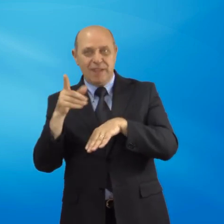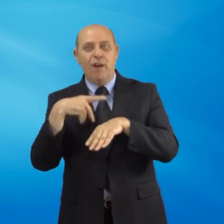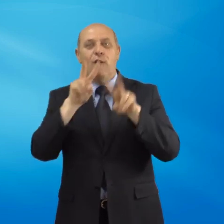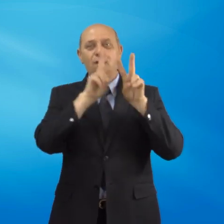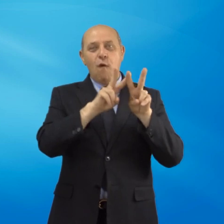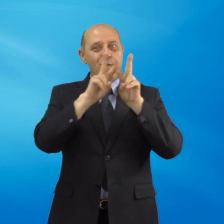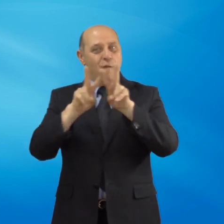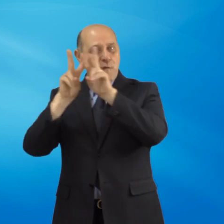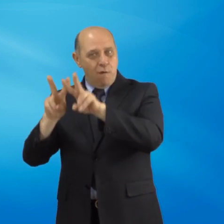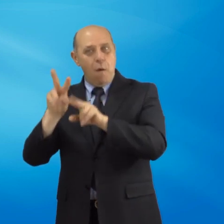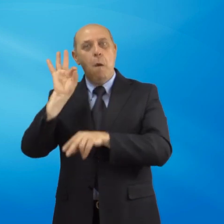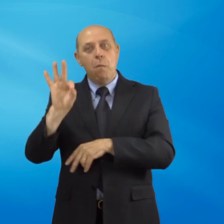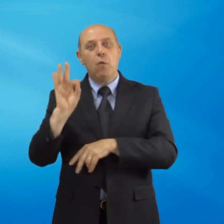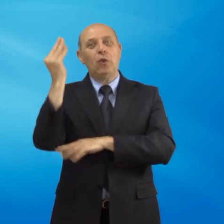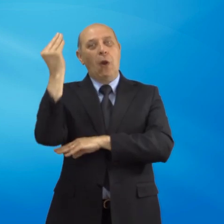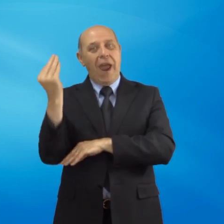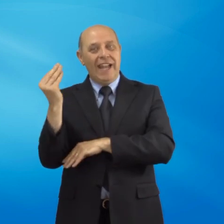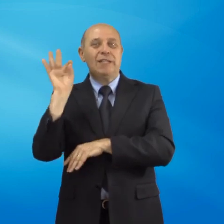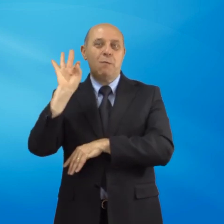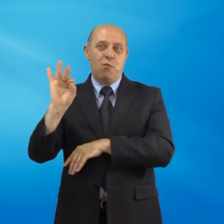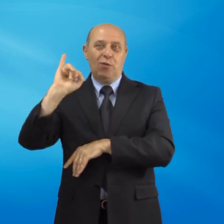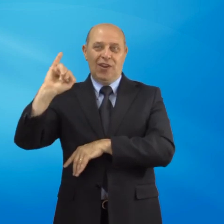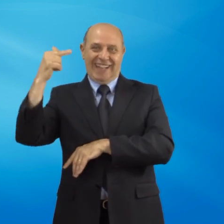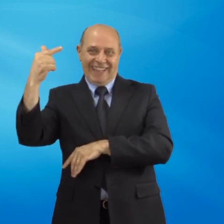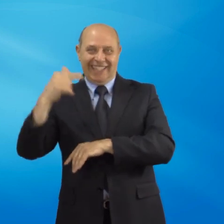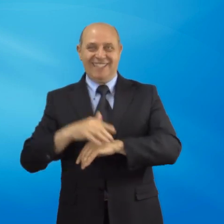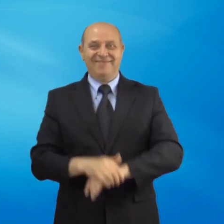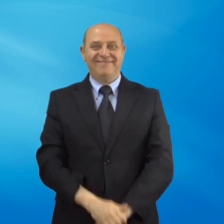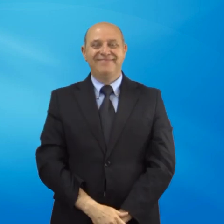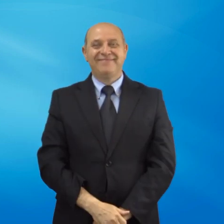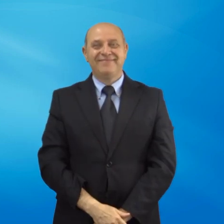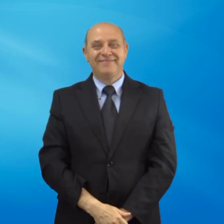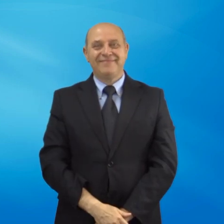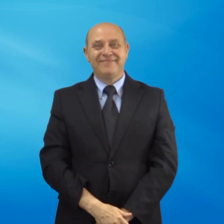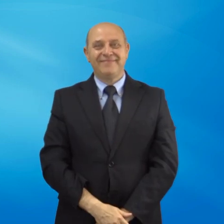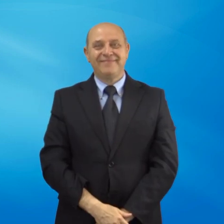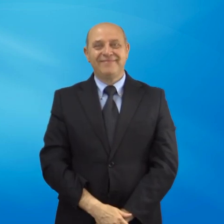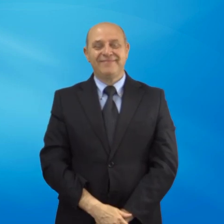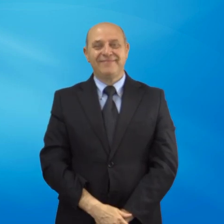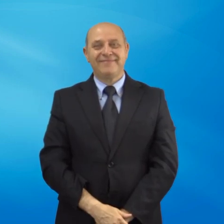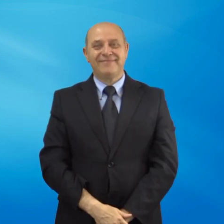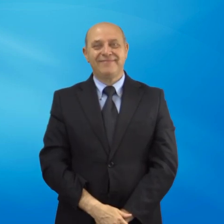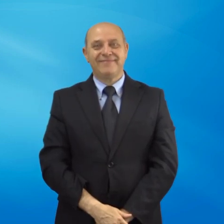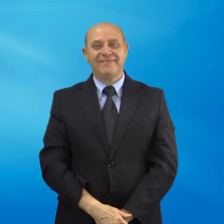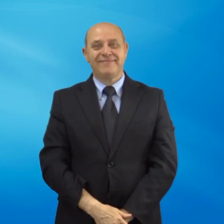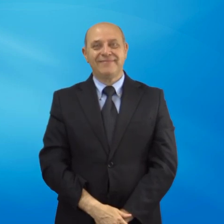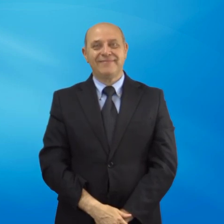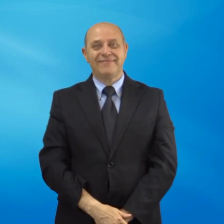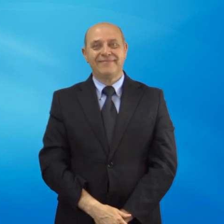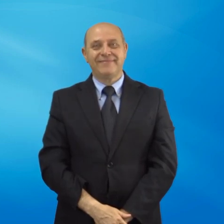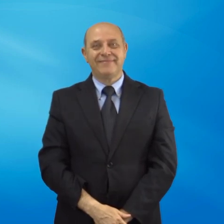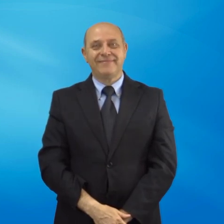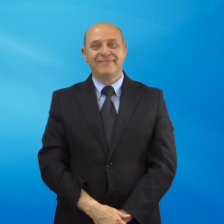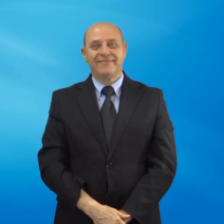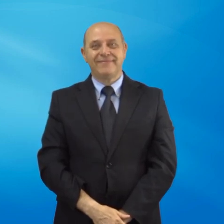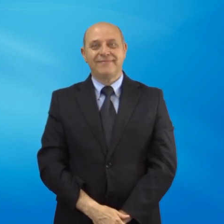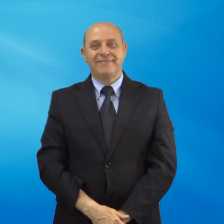.ens.it Collegeti. Grazie a tutti. Per. Per. Per. Per.